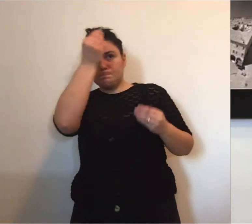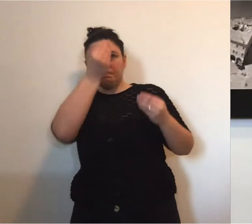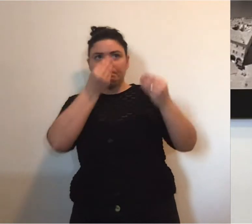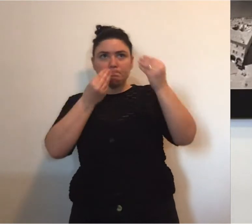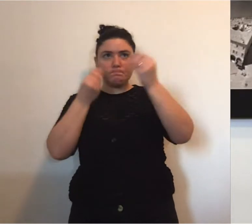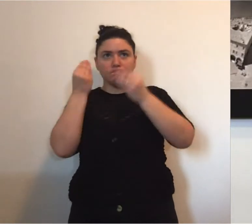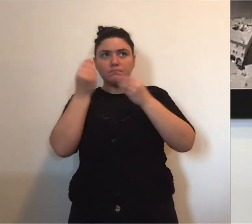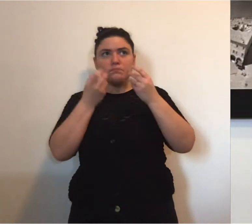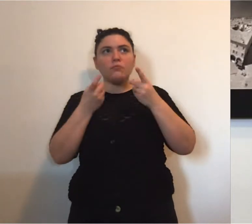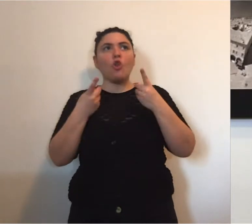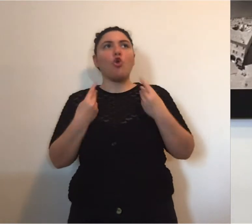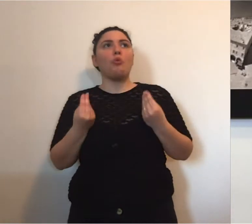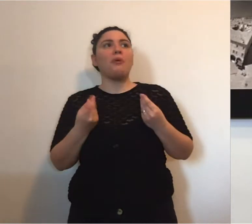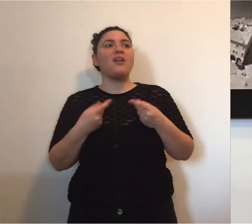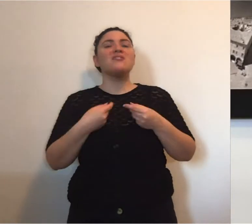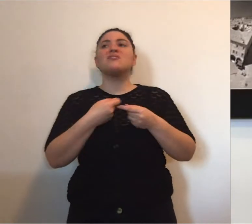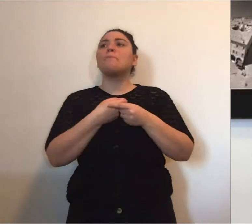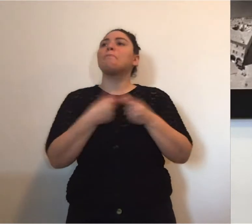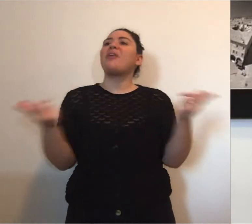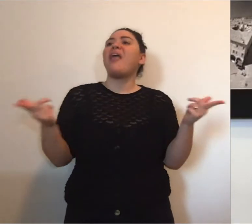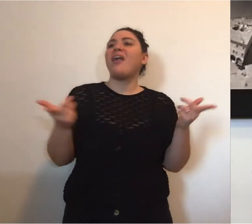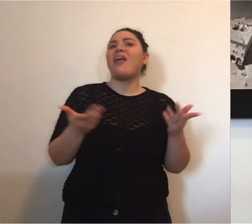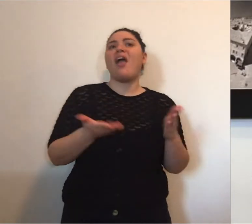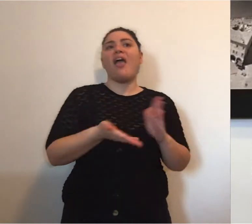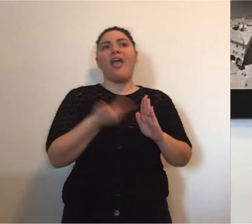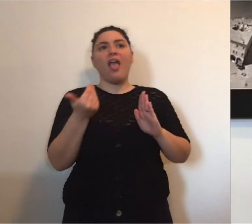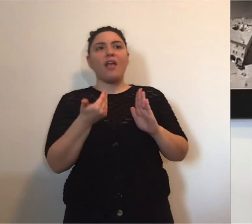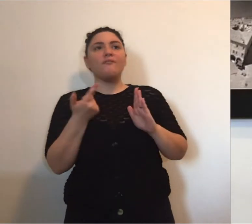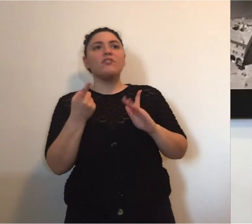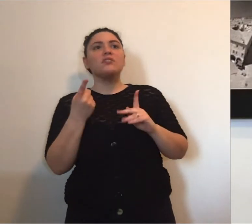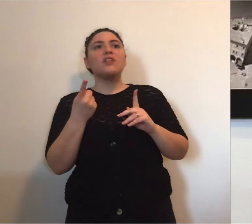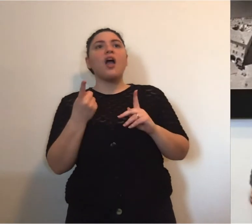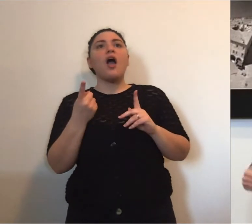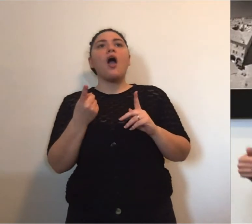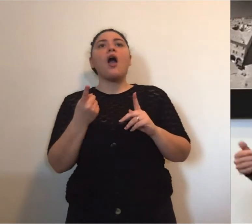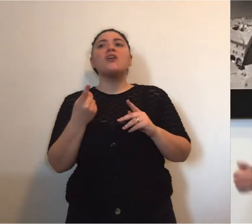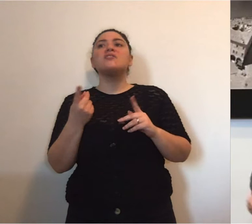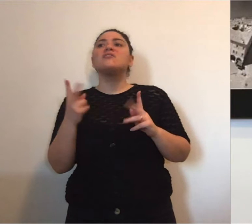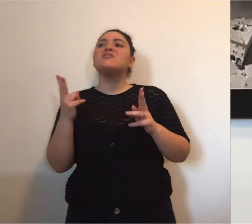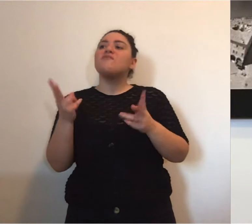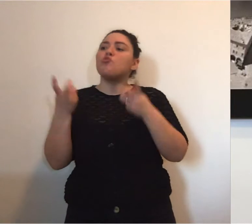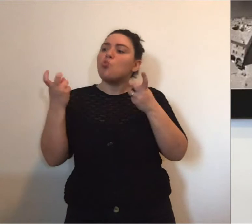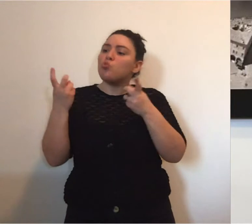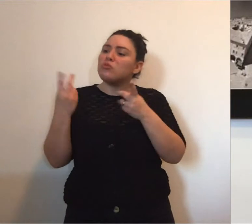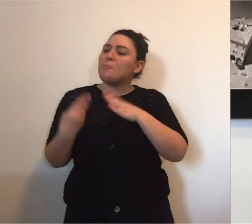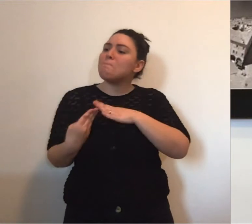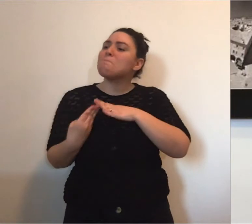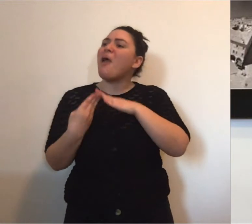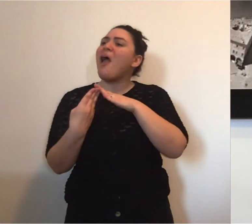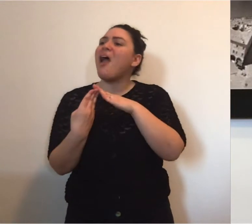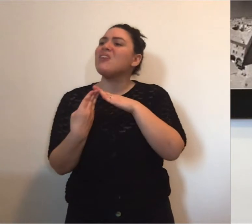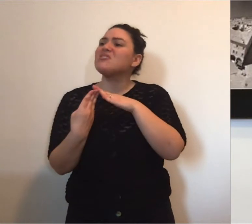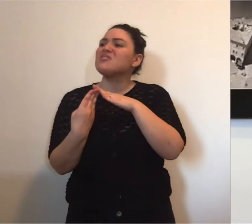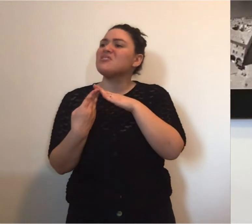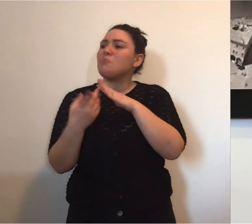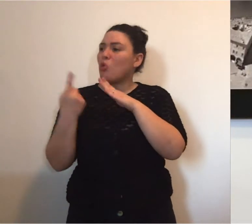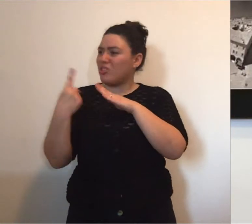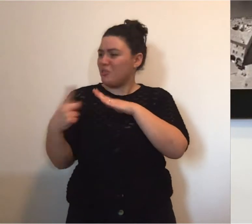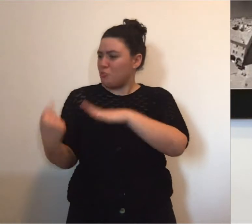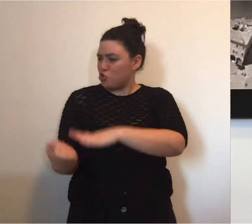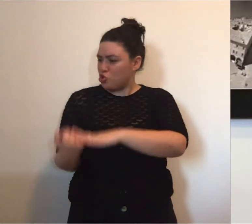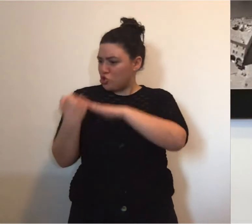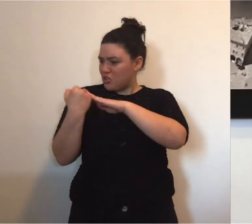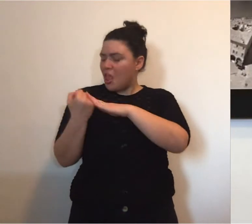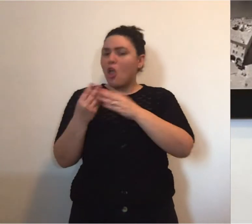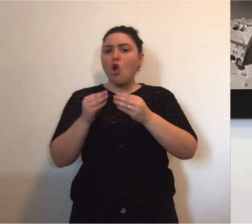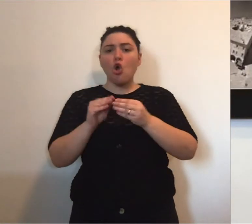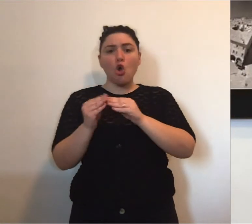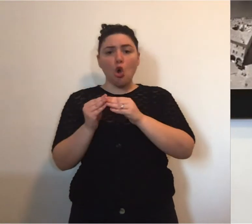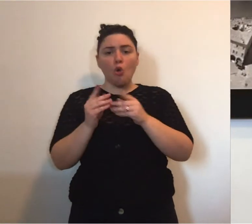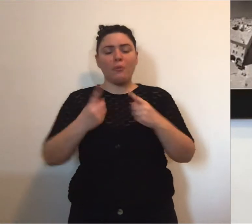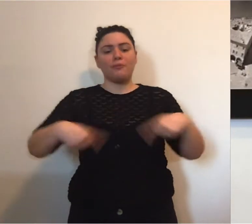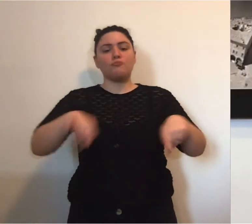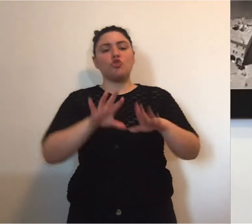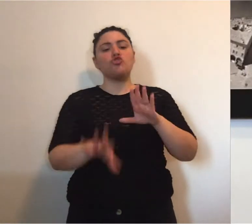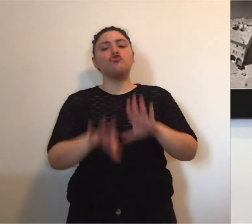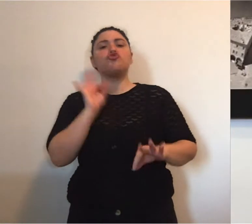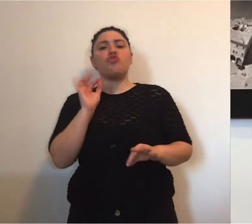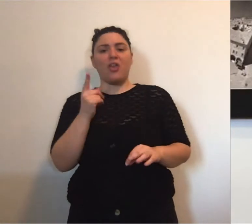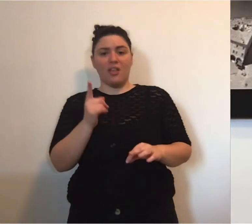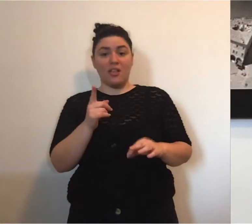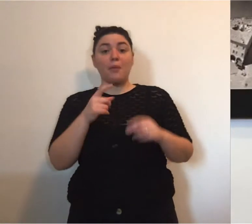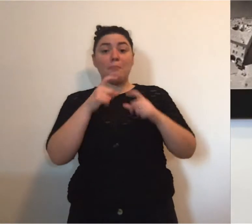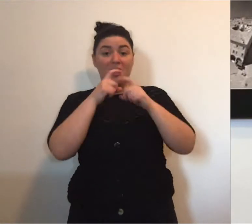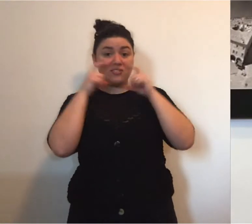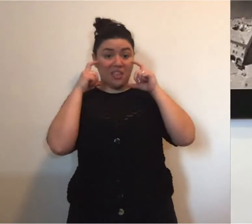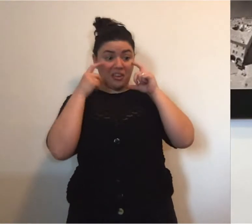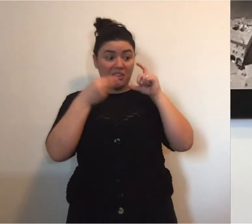massimo della potenzialità questo tipo di sostegno abbiamo scelto di dare le